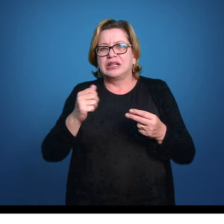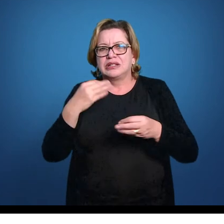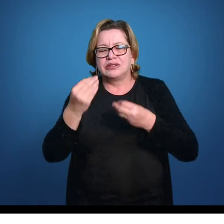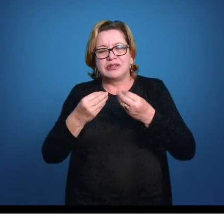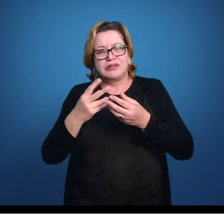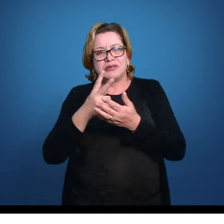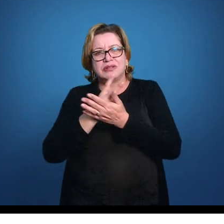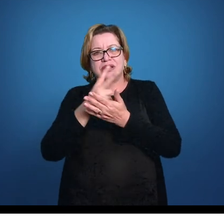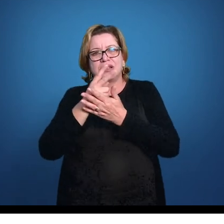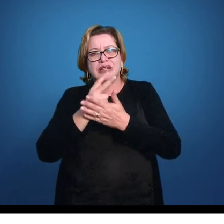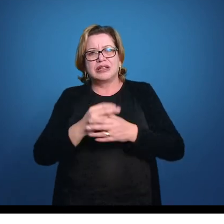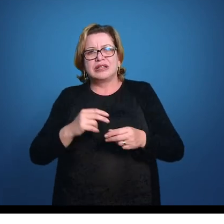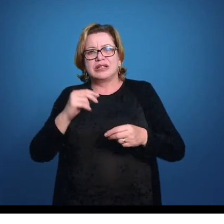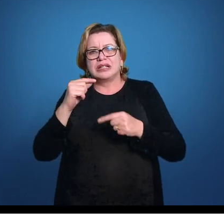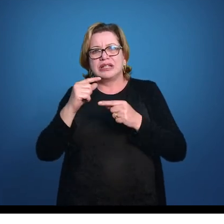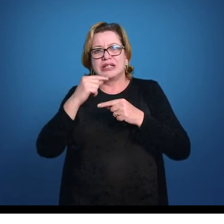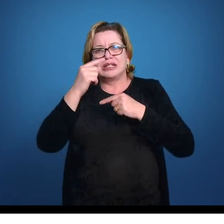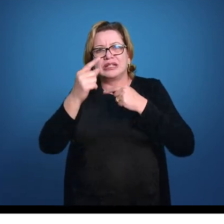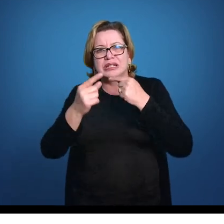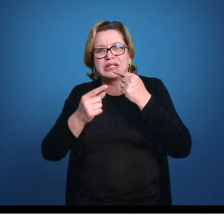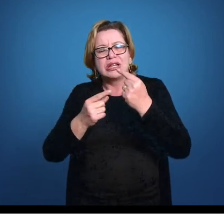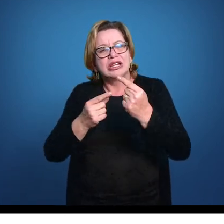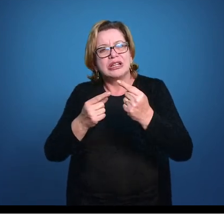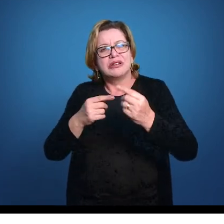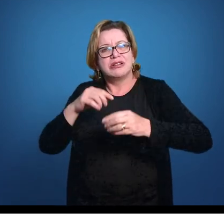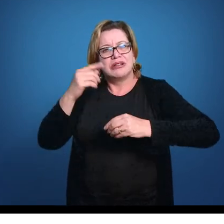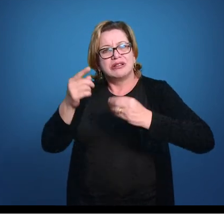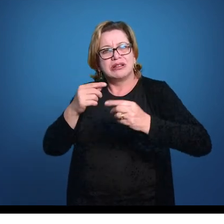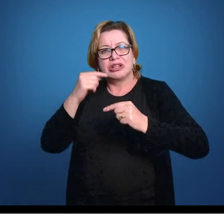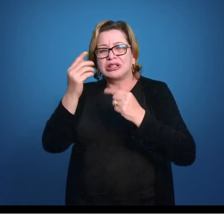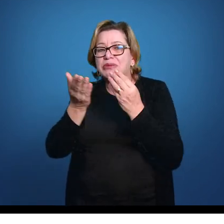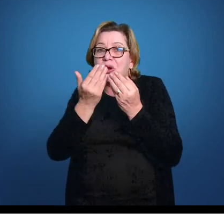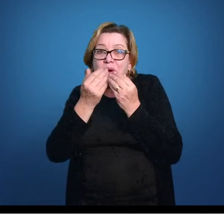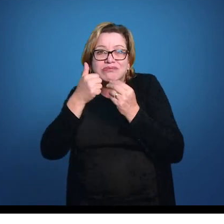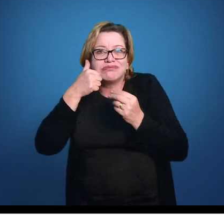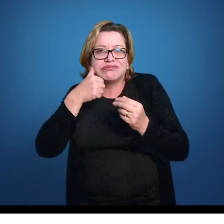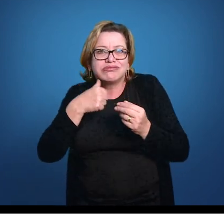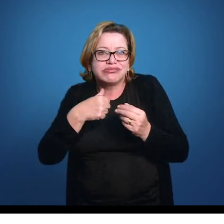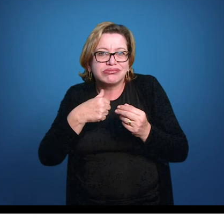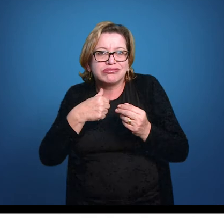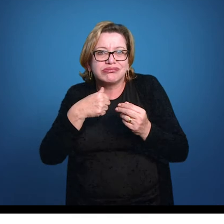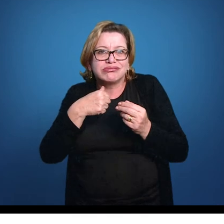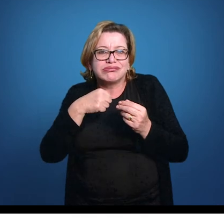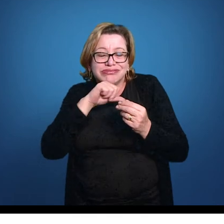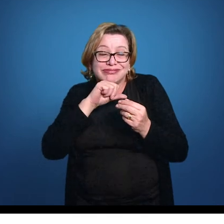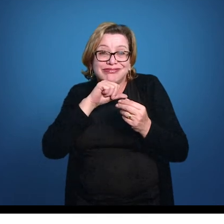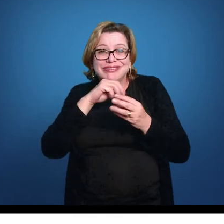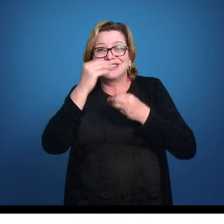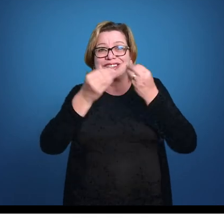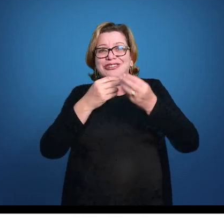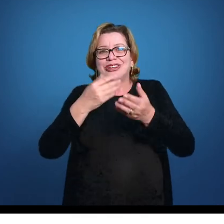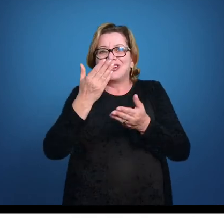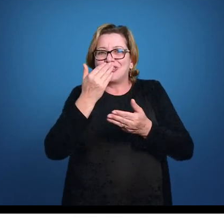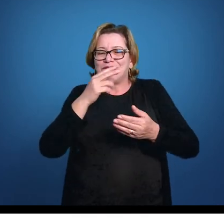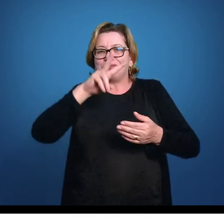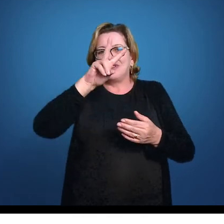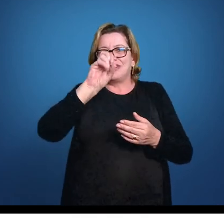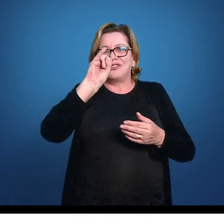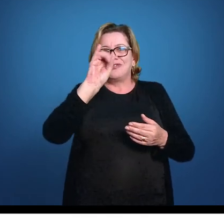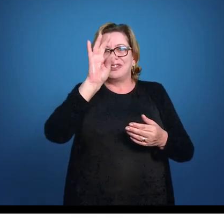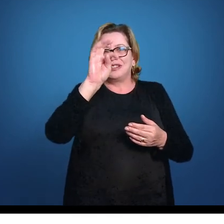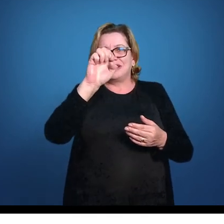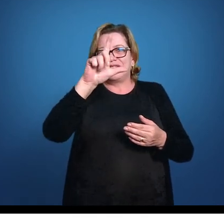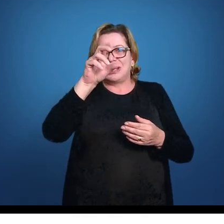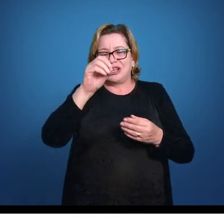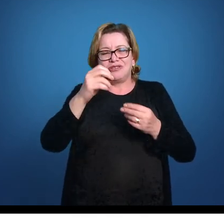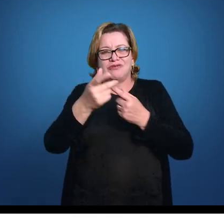a mãe, então ele come, ou uma matriz, ele come a mãe ou a matriz, ou seja, ele vai se alimentar do vitelo, depois ele se